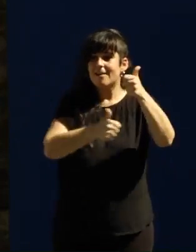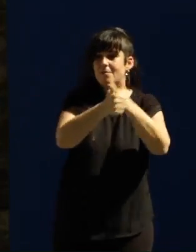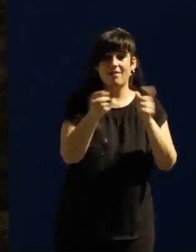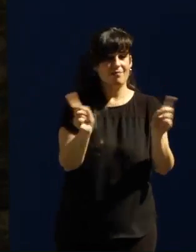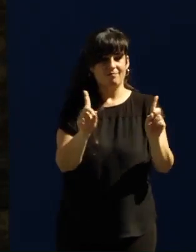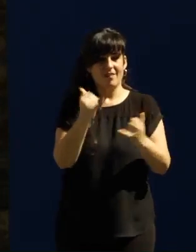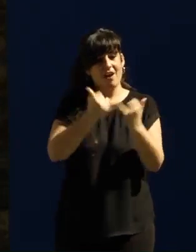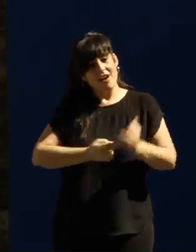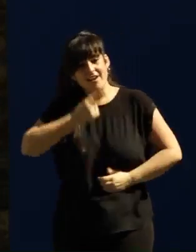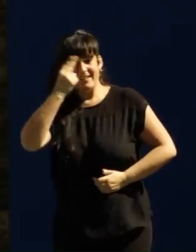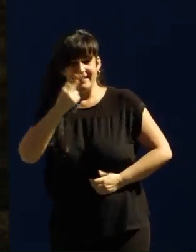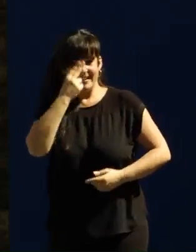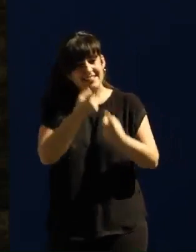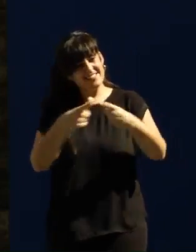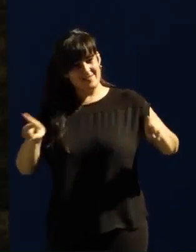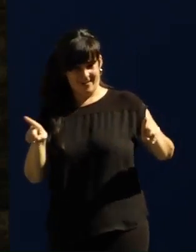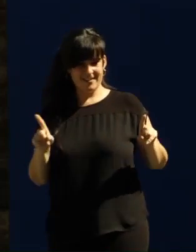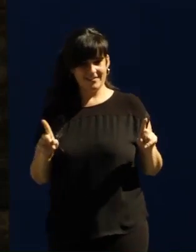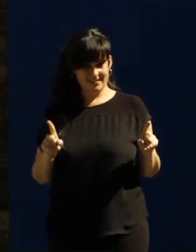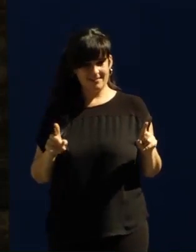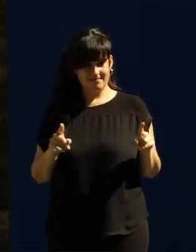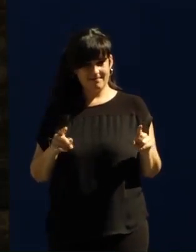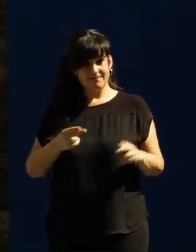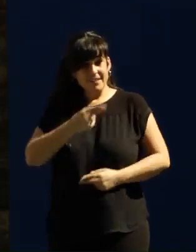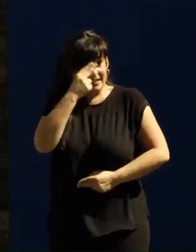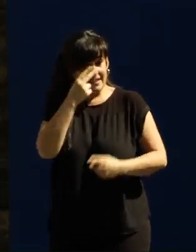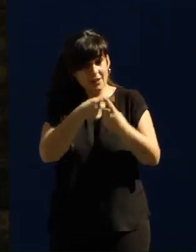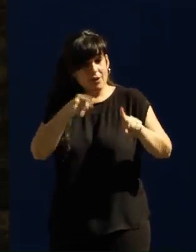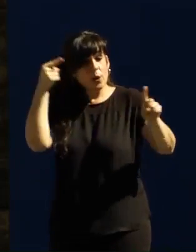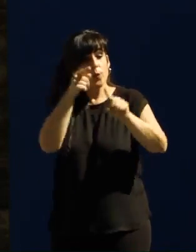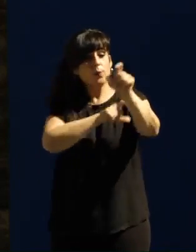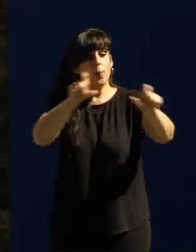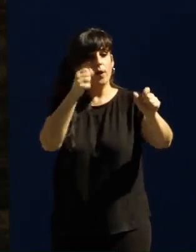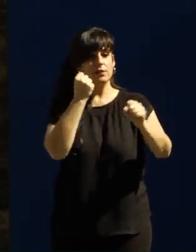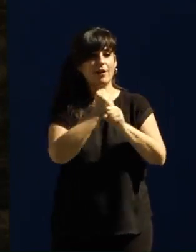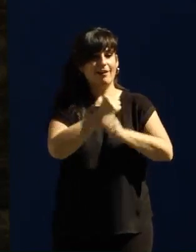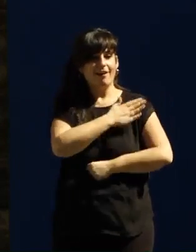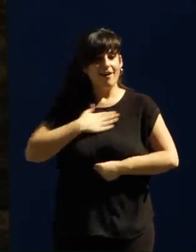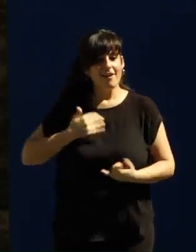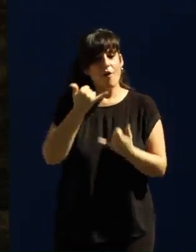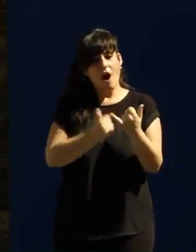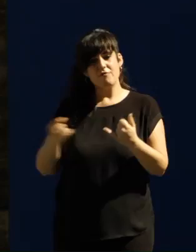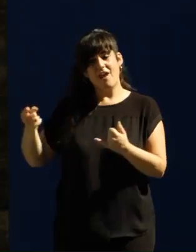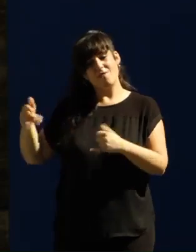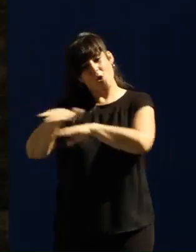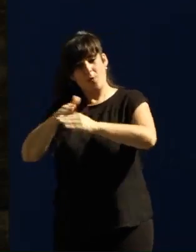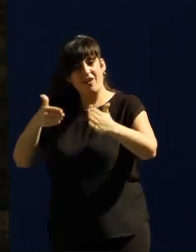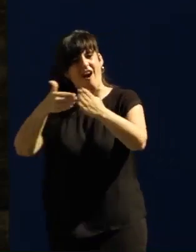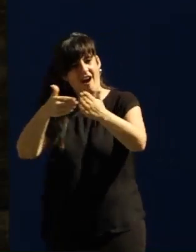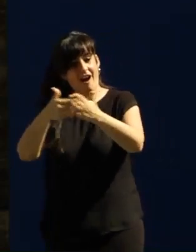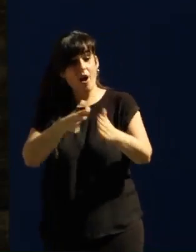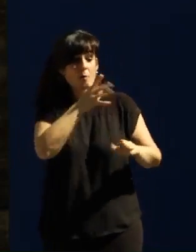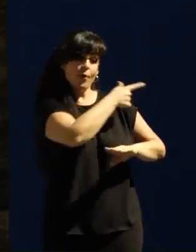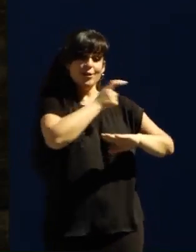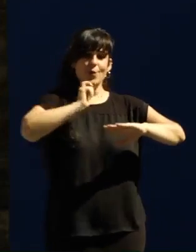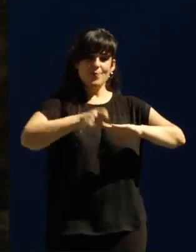demasiados intereses que trabajan para poner la zancadilla a la gente honesta que quiere trabajar. Por eso Villarejo dio un paso adelante, por eso dio un